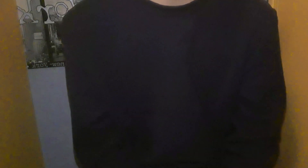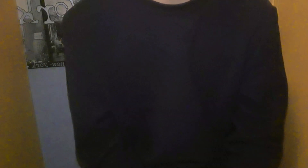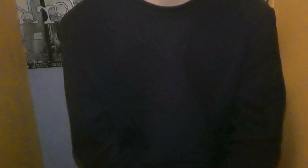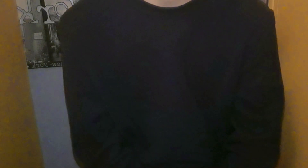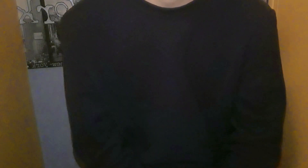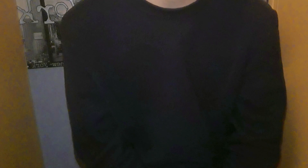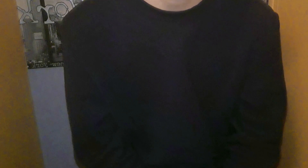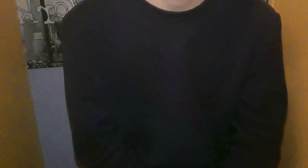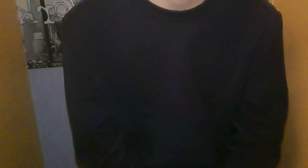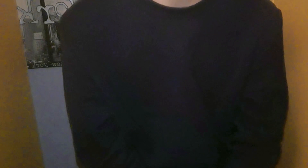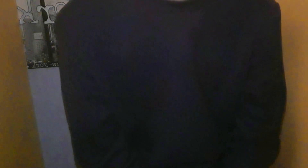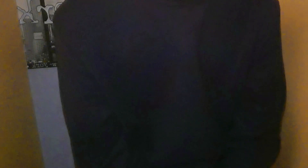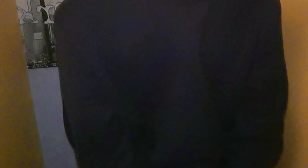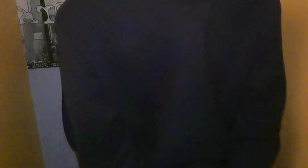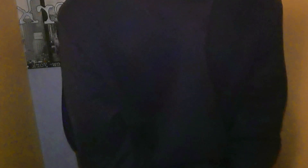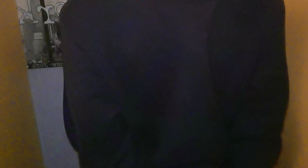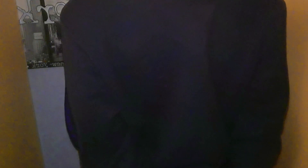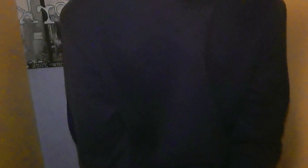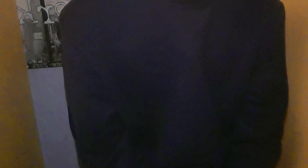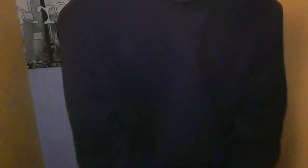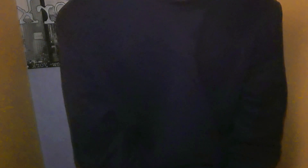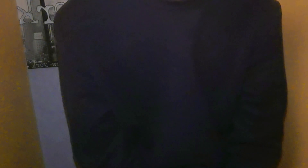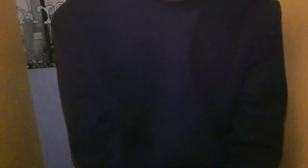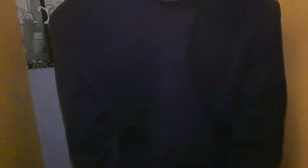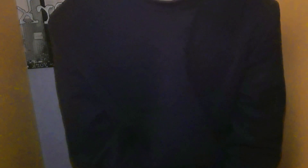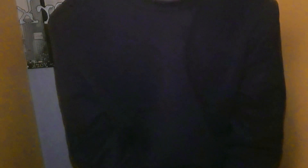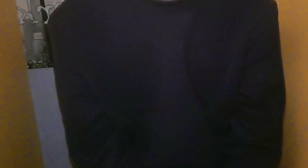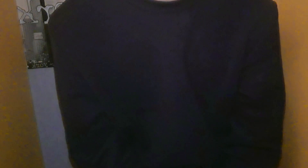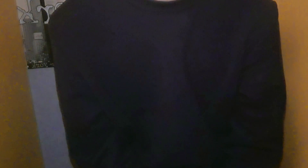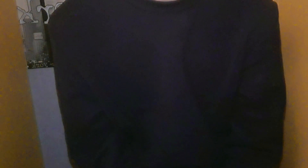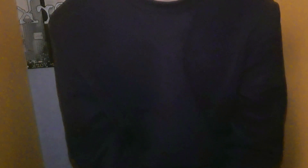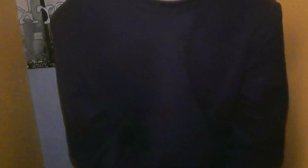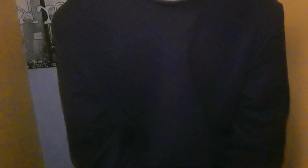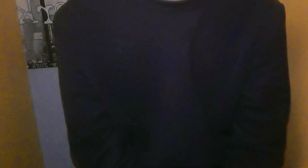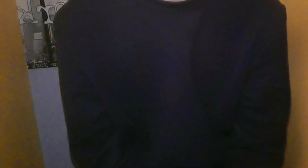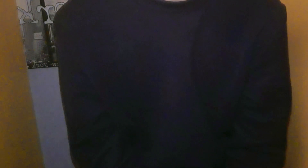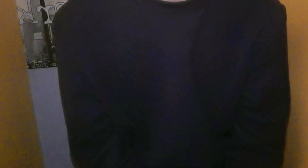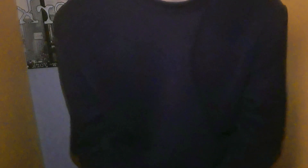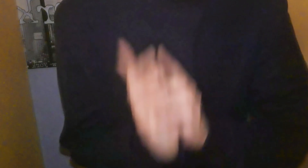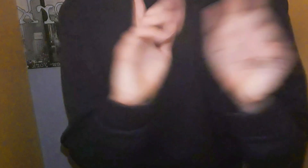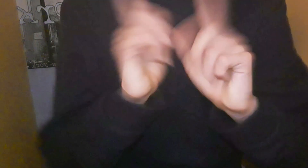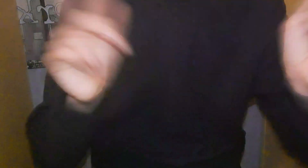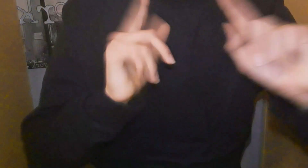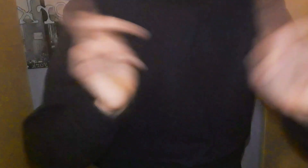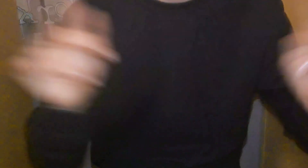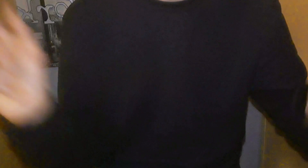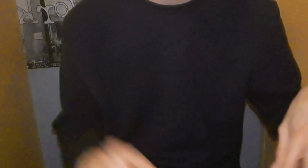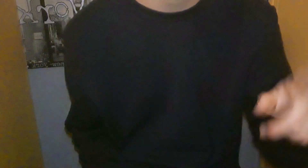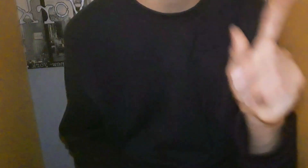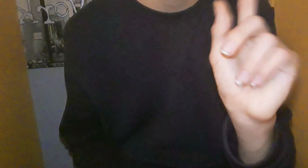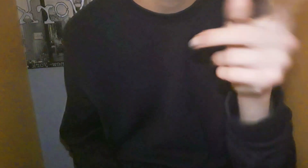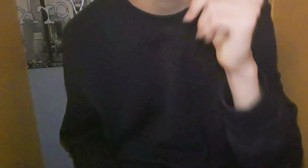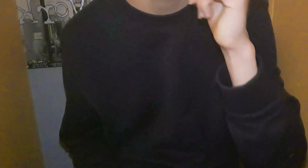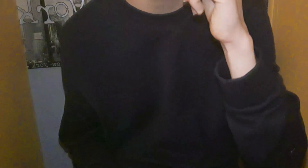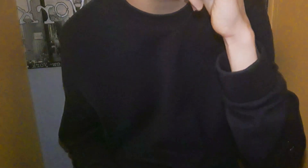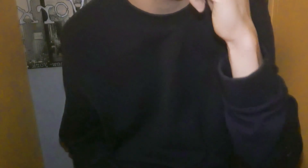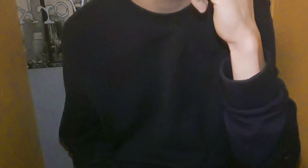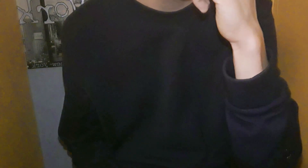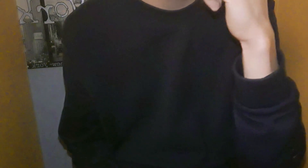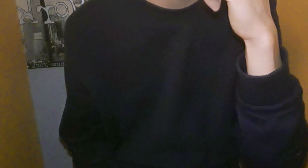dents Bon, ça, c'est chiant Mais, bon Sinon, les petites recettes Oui, j'aime bien Et pas les recettes déjà préparées Qu'on achète dans le truc misceler Non,